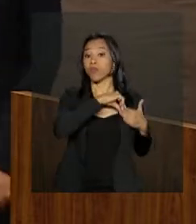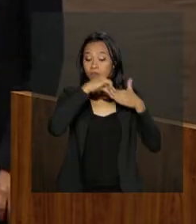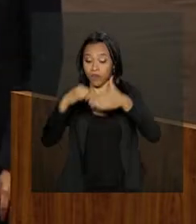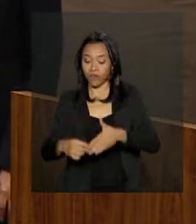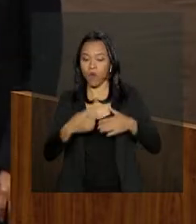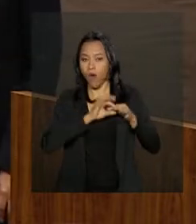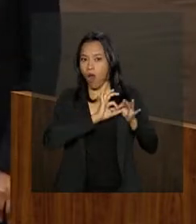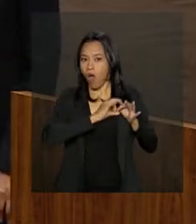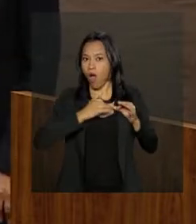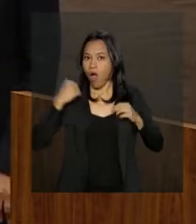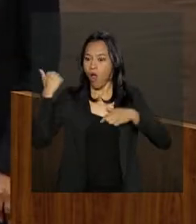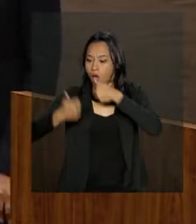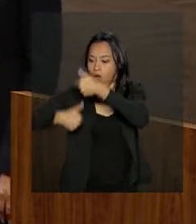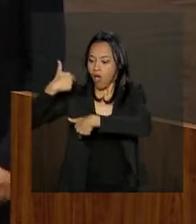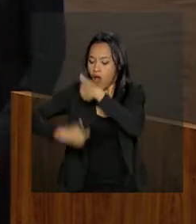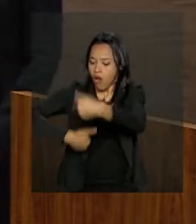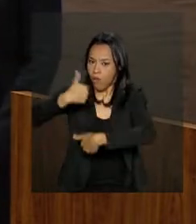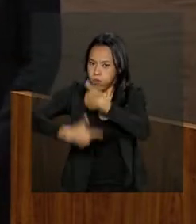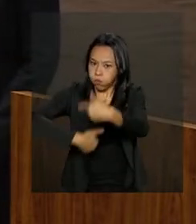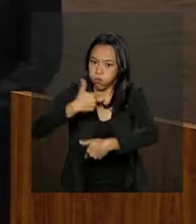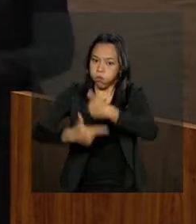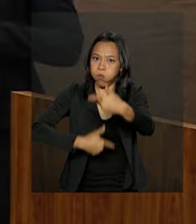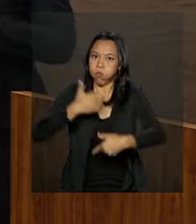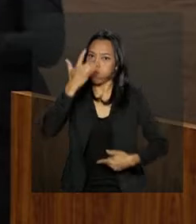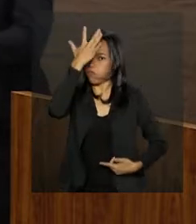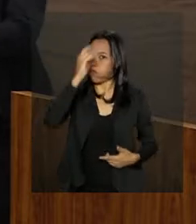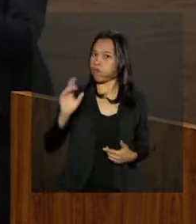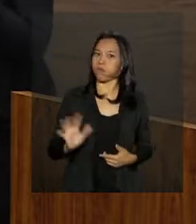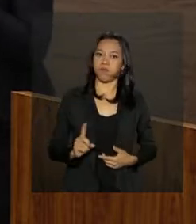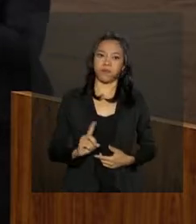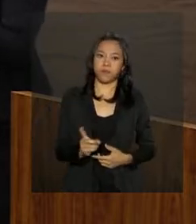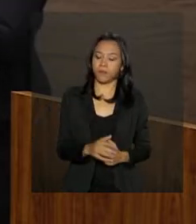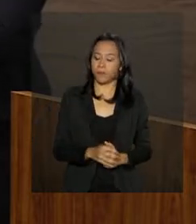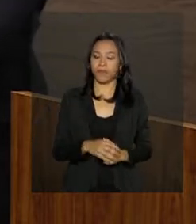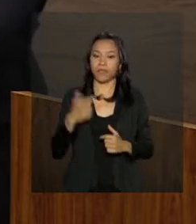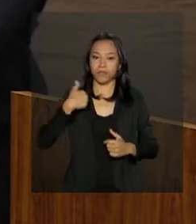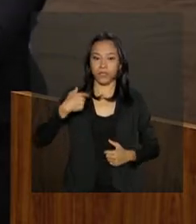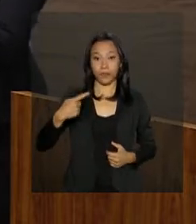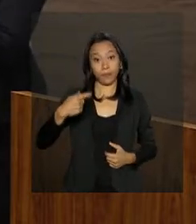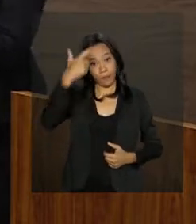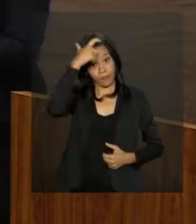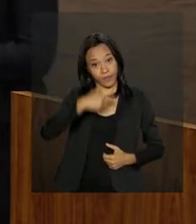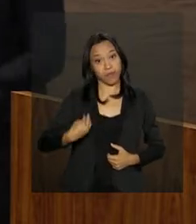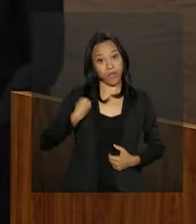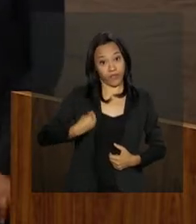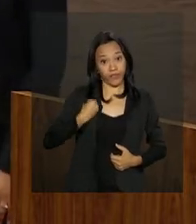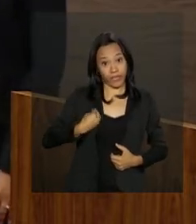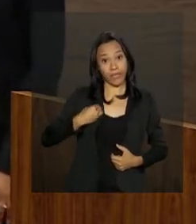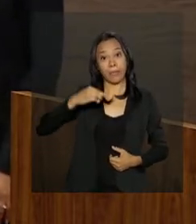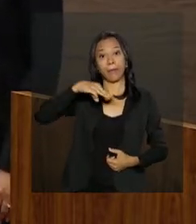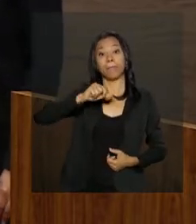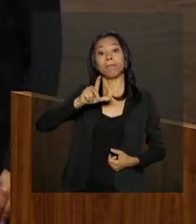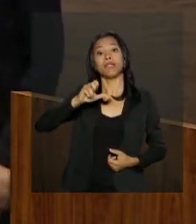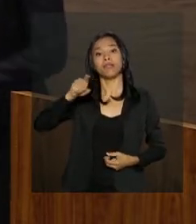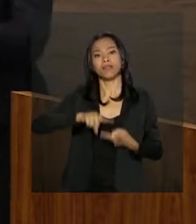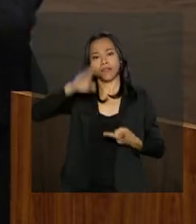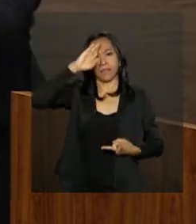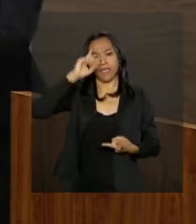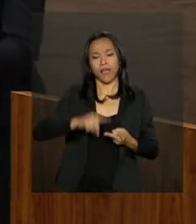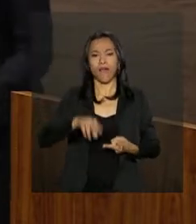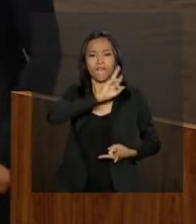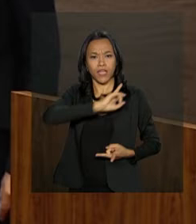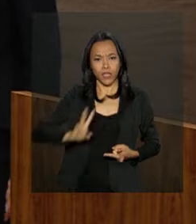longo e nem sempre foi fácil. Durante a minha vida pública, como militar, vereador e deputado federal,